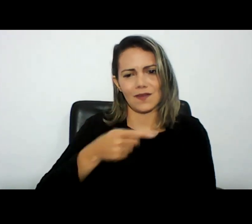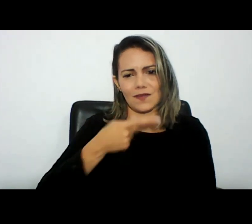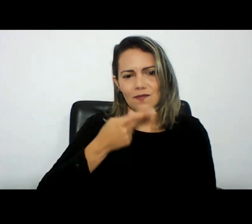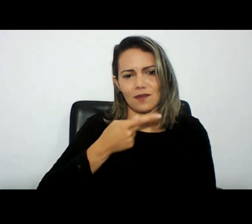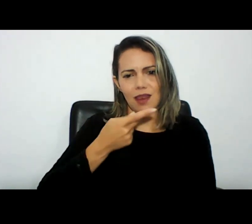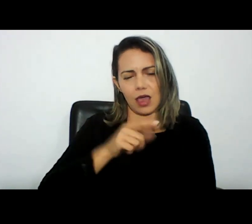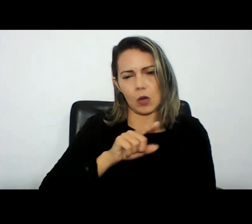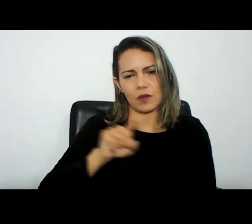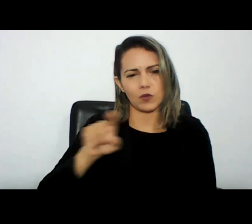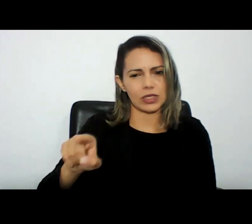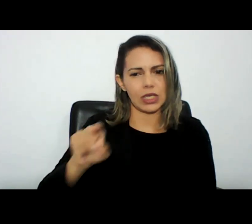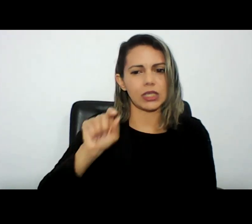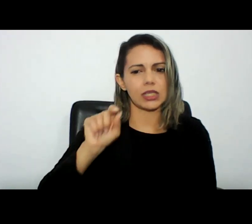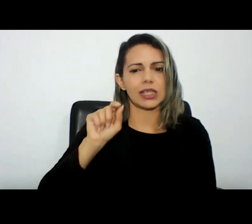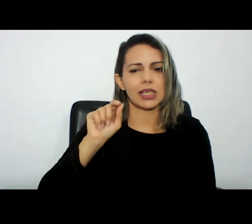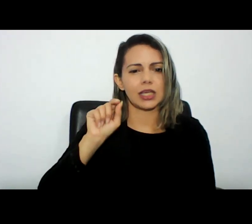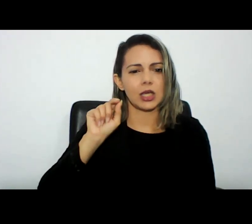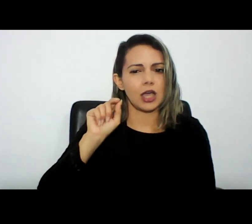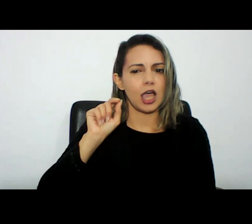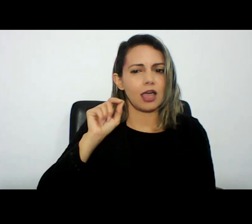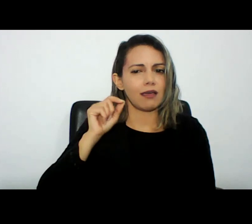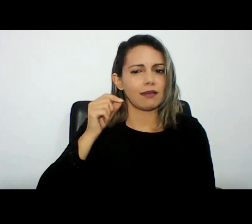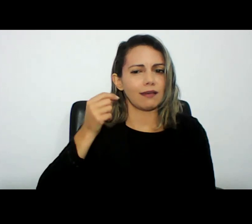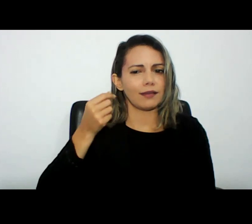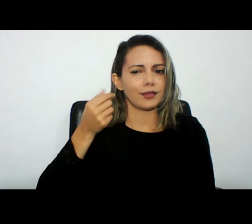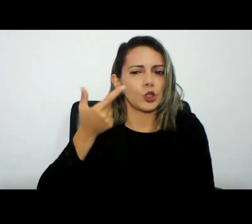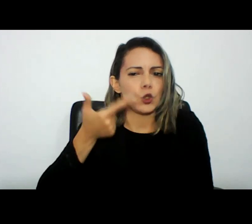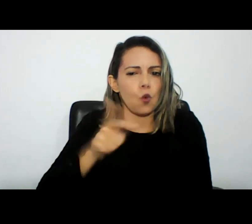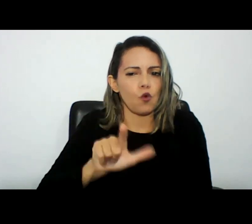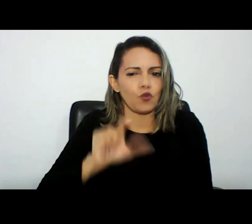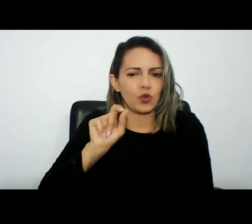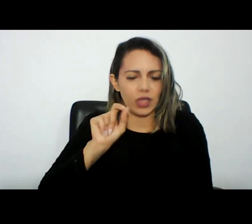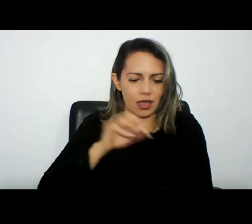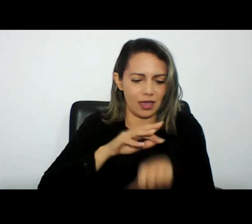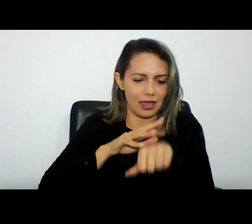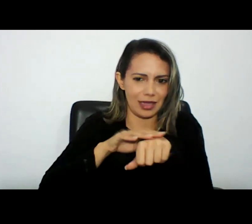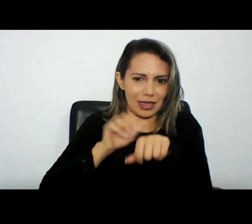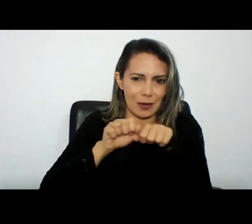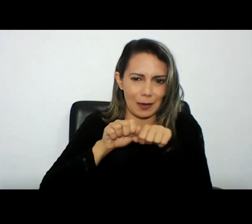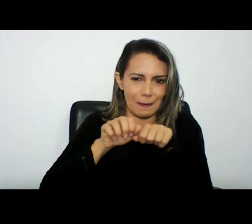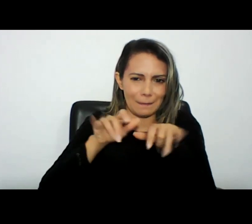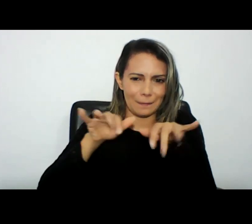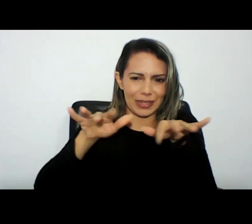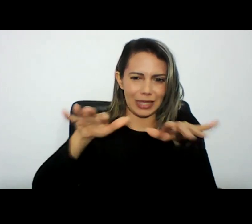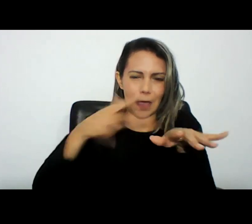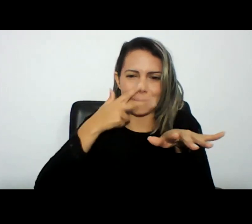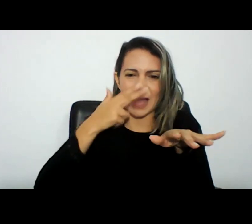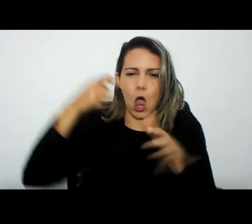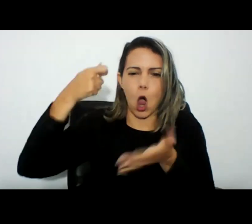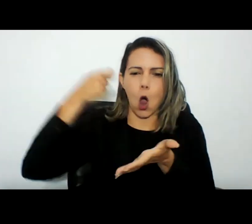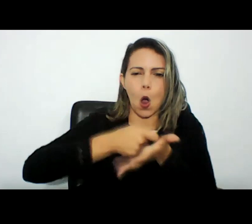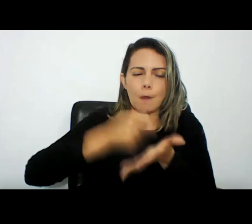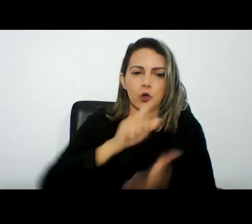acabou de citar com a pandemia que nos jogou forças a mente ao ambiente virtual como hoje